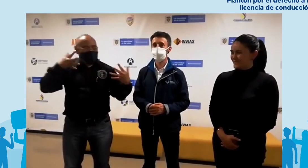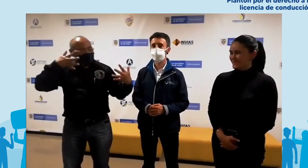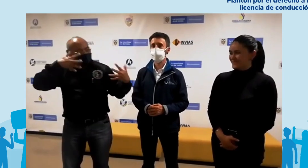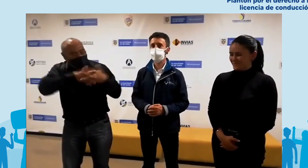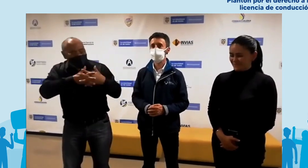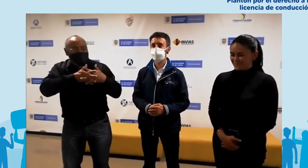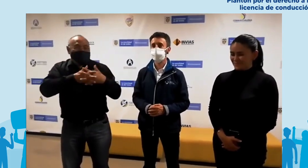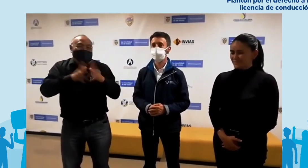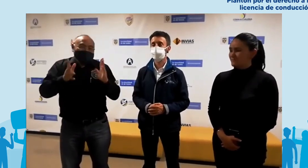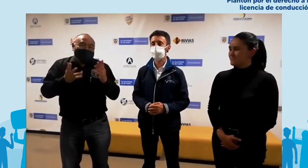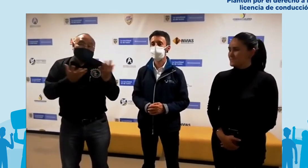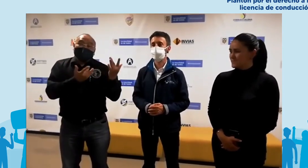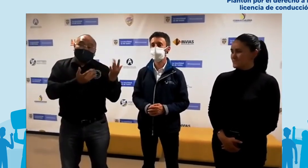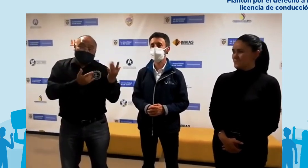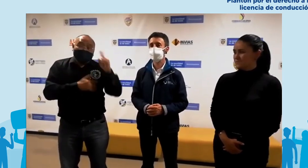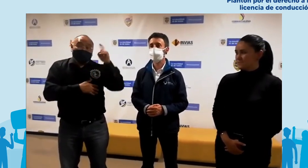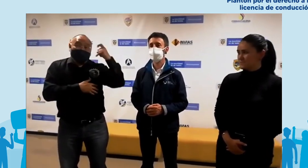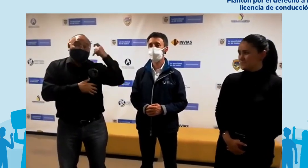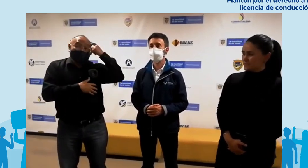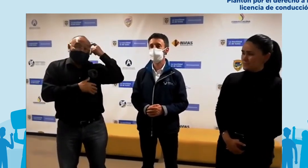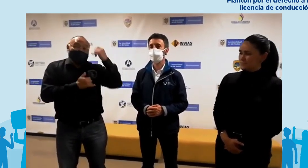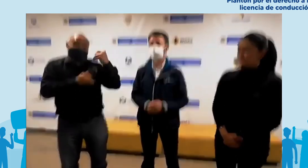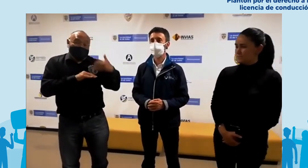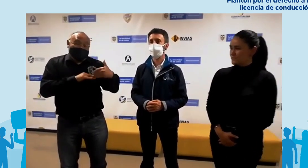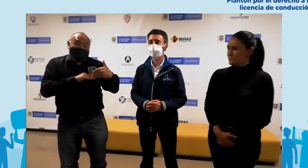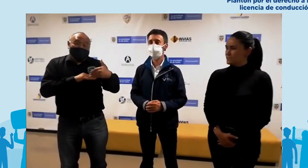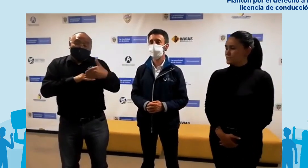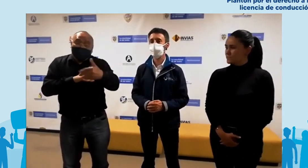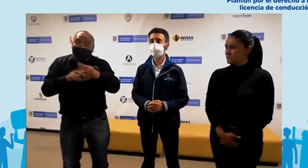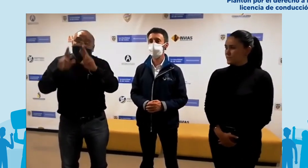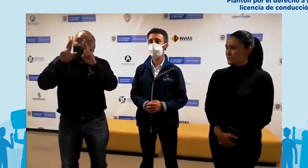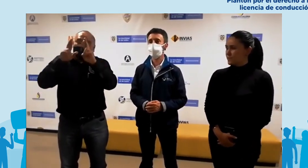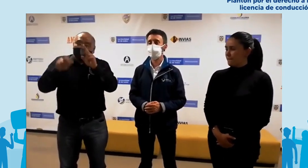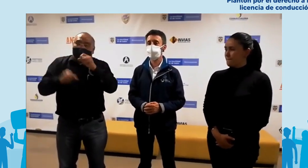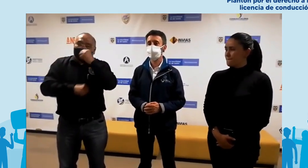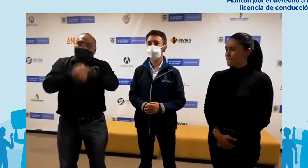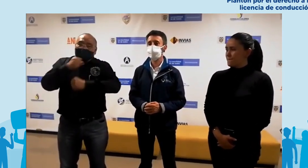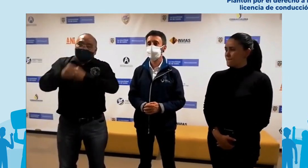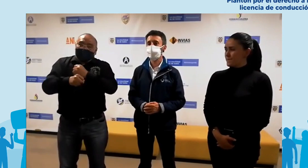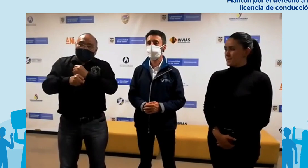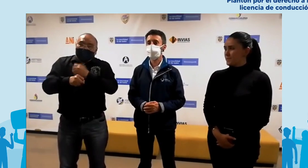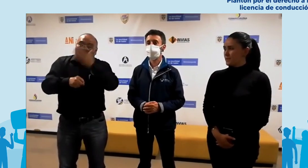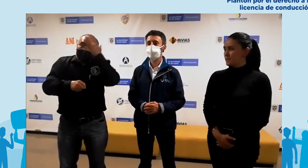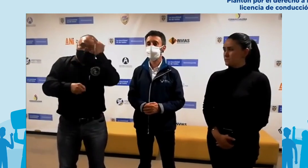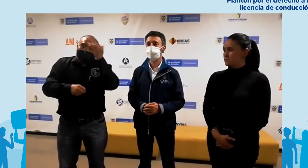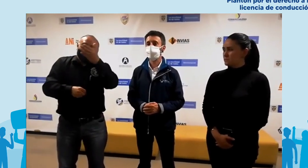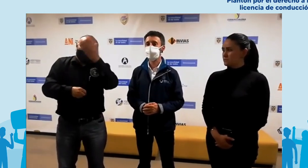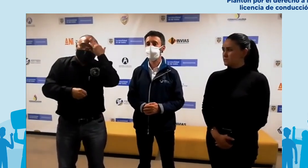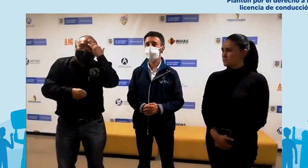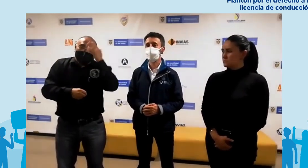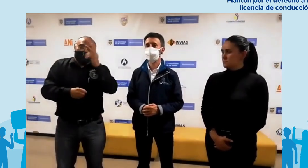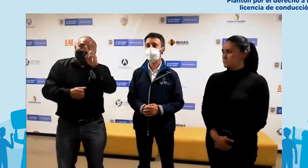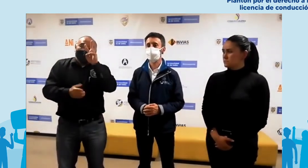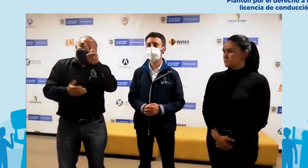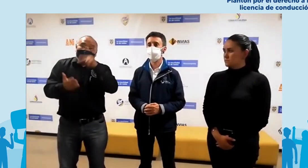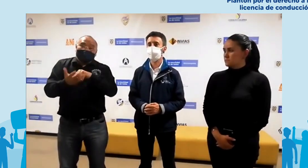un acercamiento estamos en este ajuste entre ambas partes y esperamos que se pueda solucionar lo más pronto posible